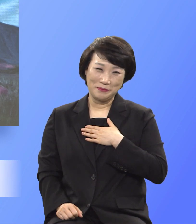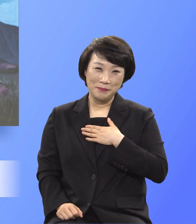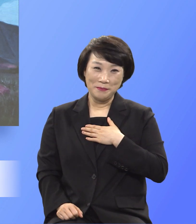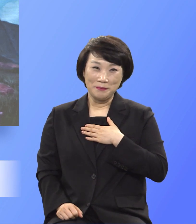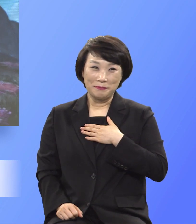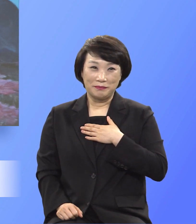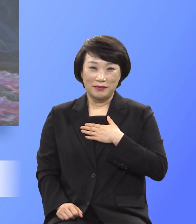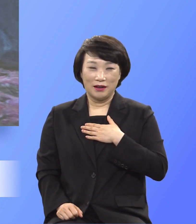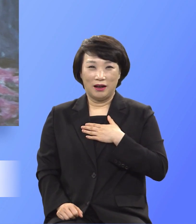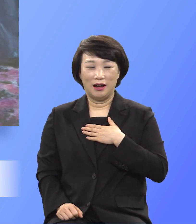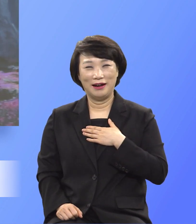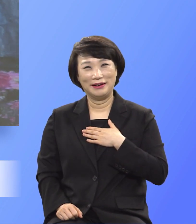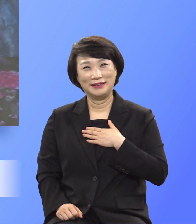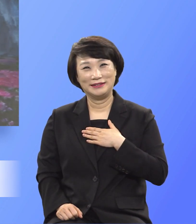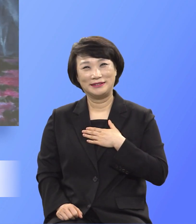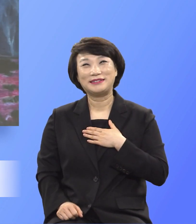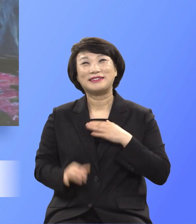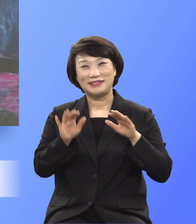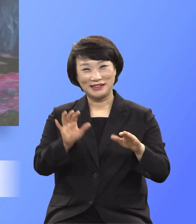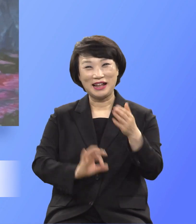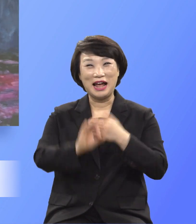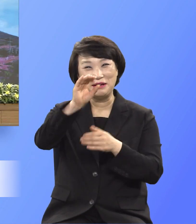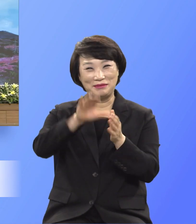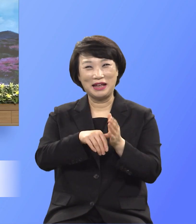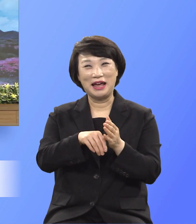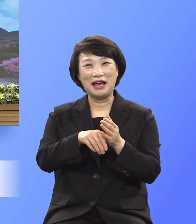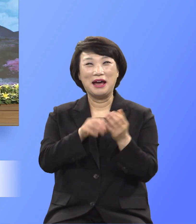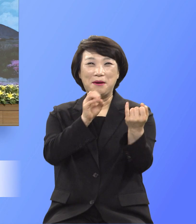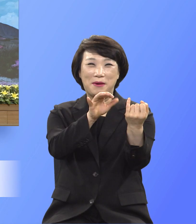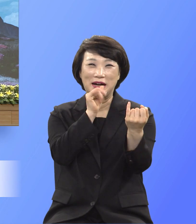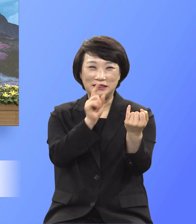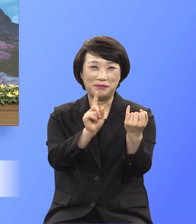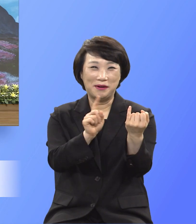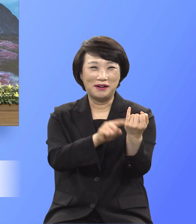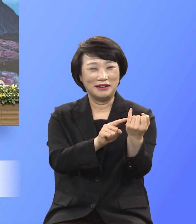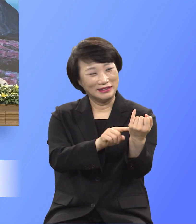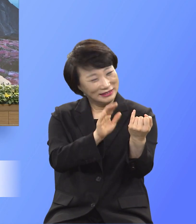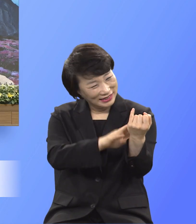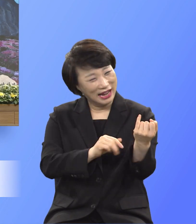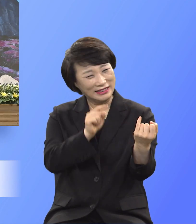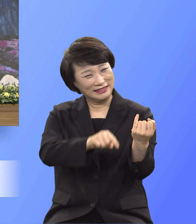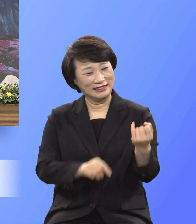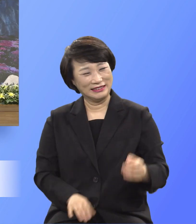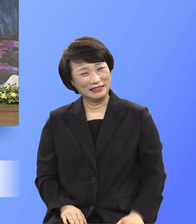그래서 내가 오늘 아침에도 그랬습니다 이 놈의 육신 때문에